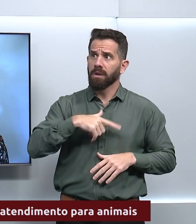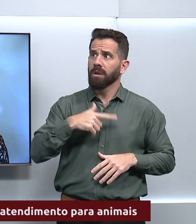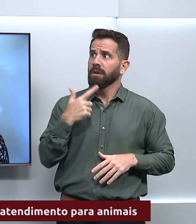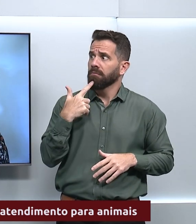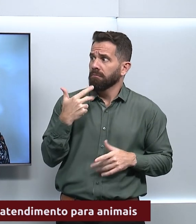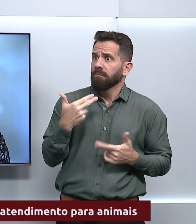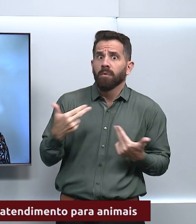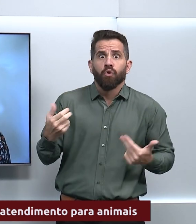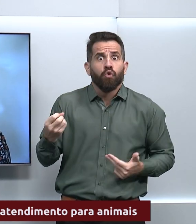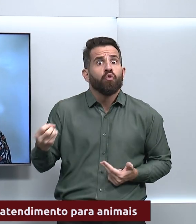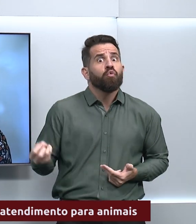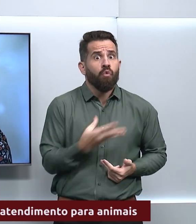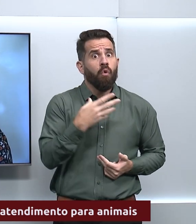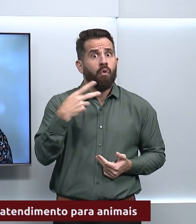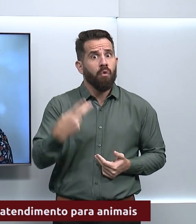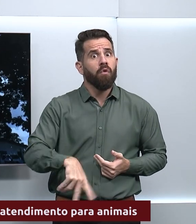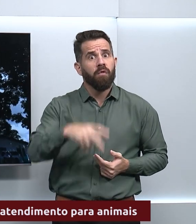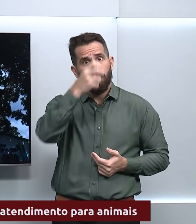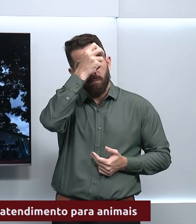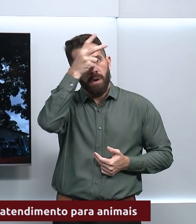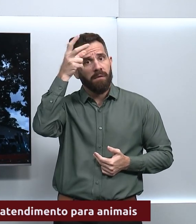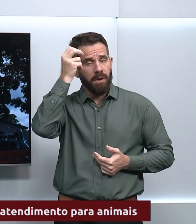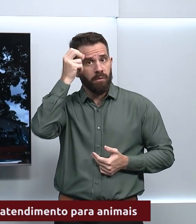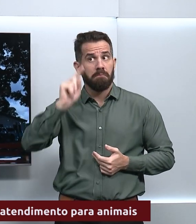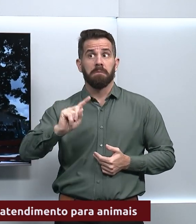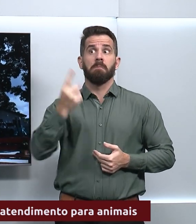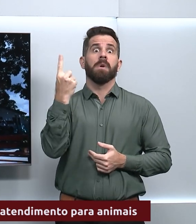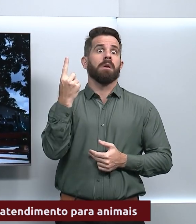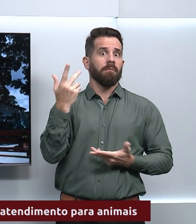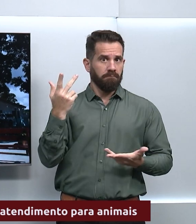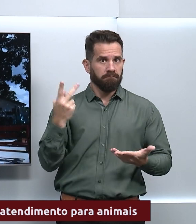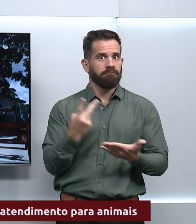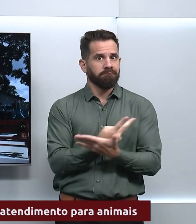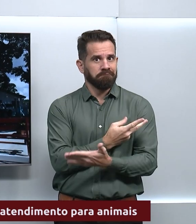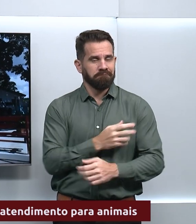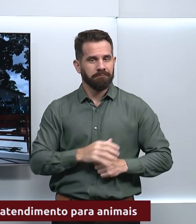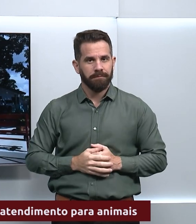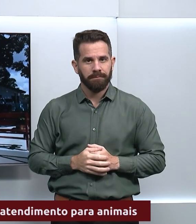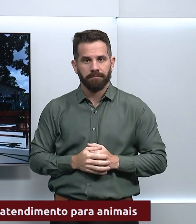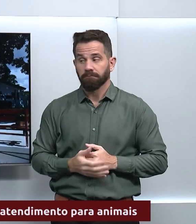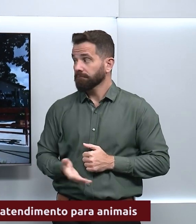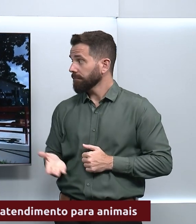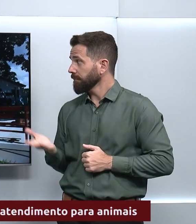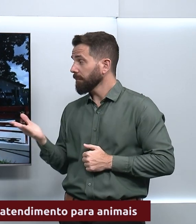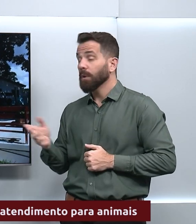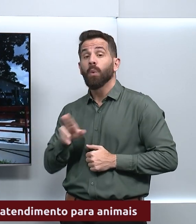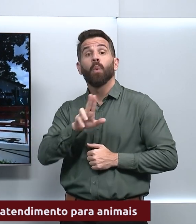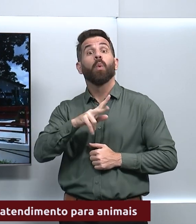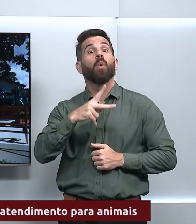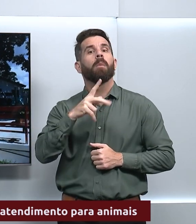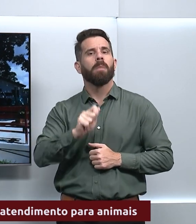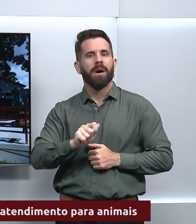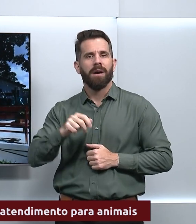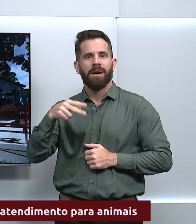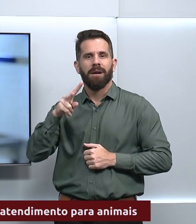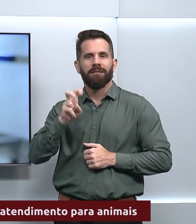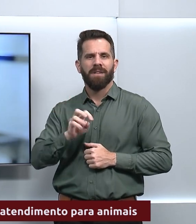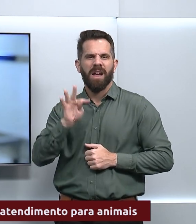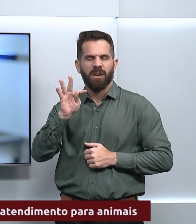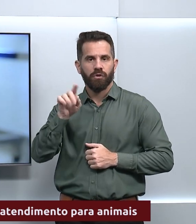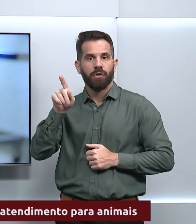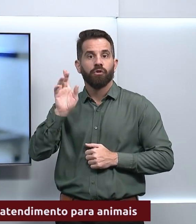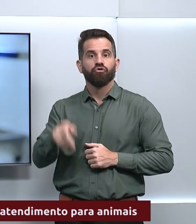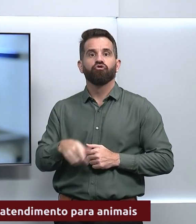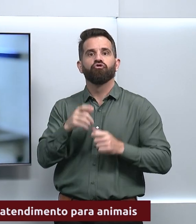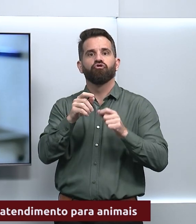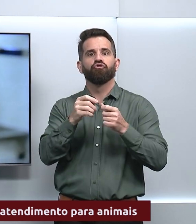da Prefeitura de Goiânia. A Upavet, unidade de pronto atendimento veterinário, foi inaugurada em março deste ano